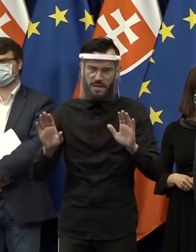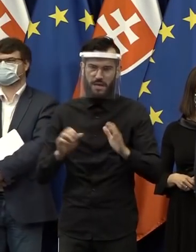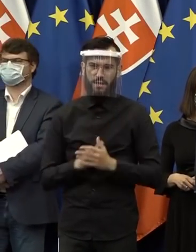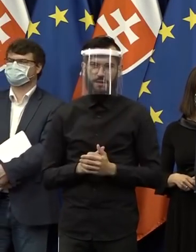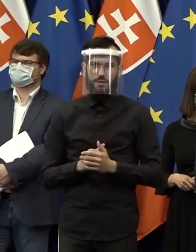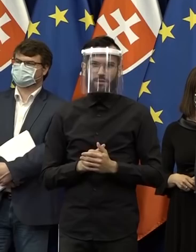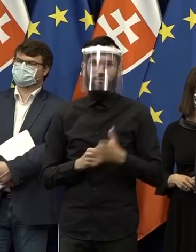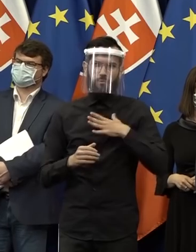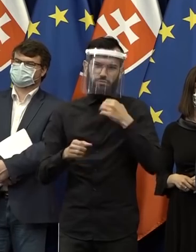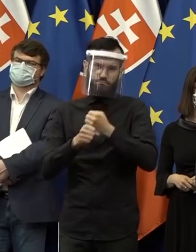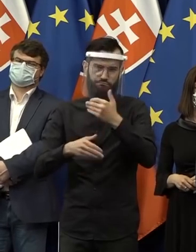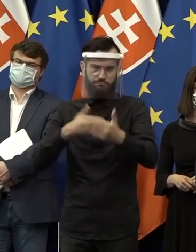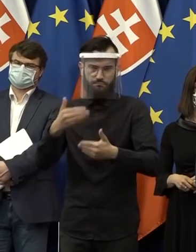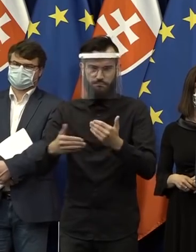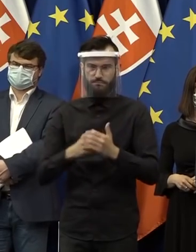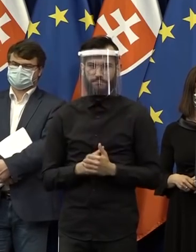do ktorých sa pustíme.